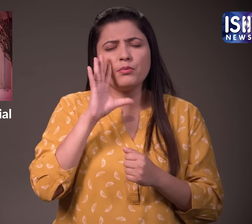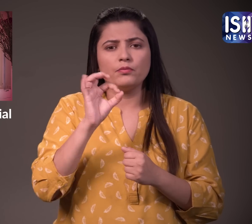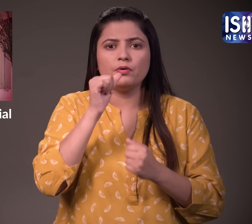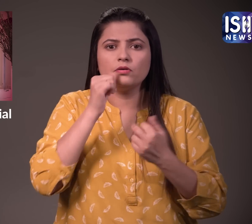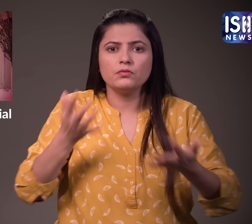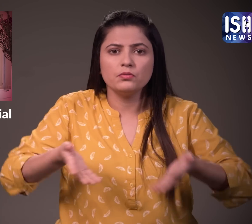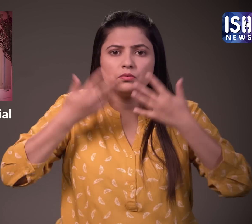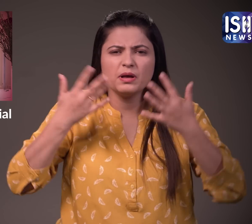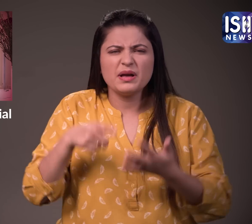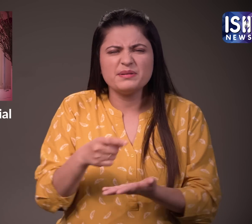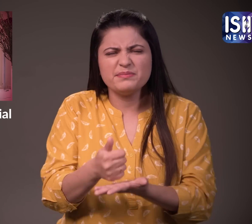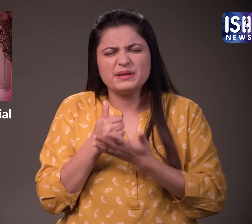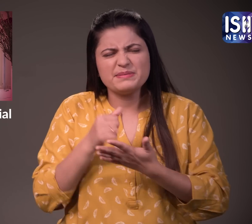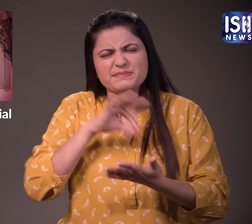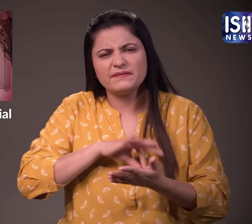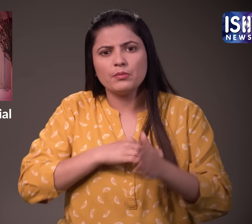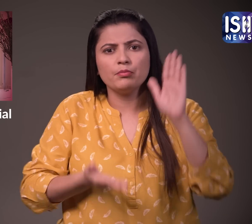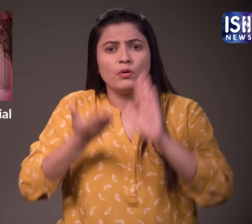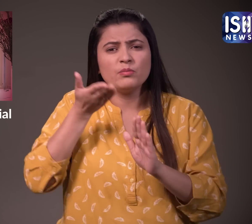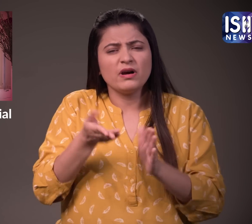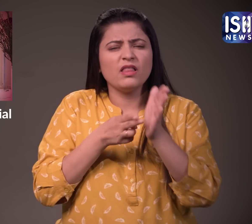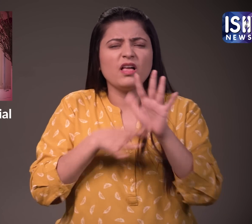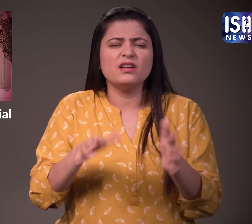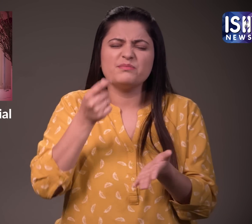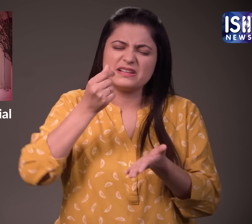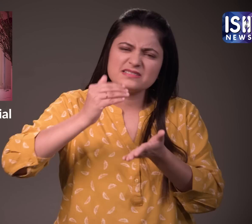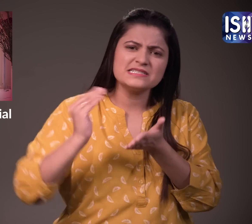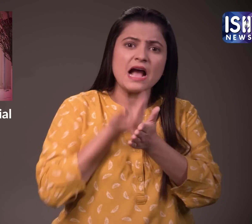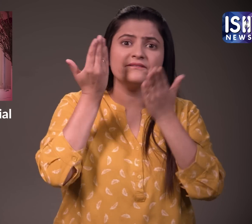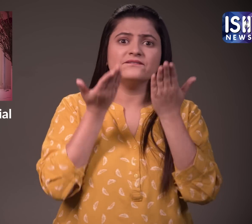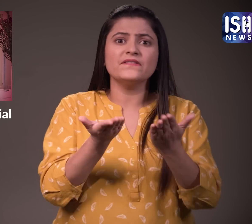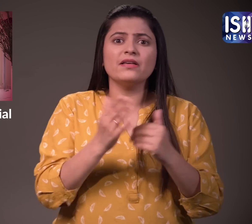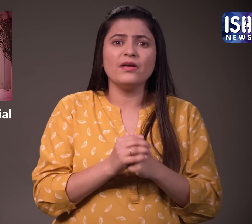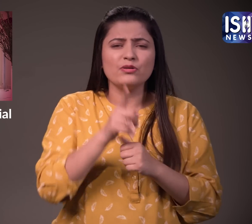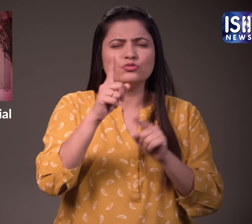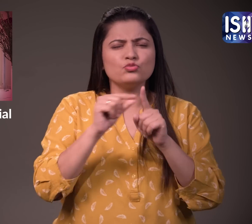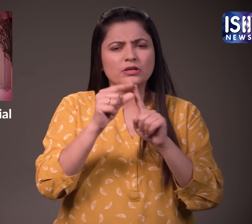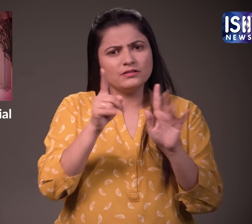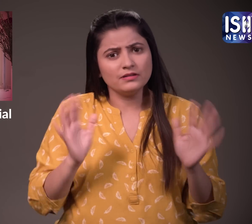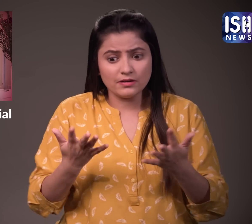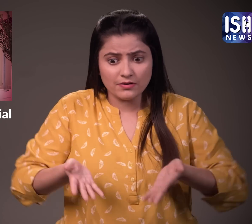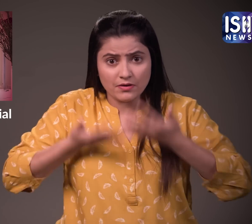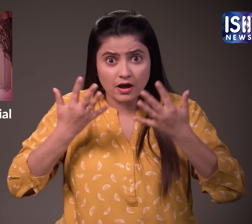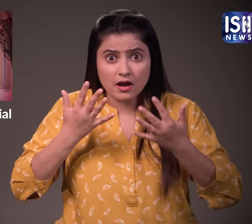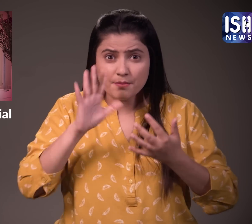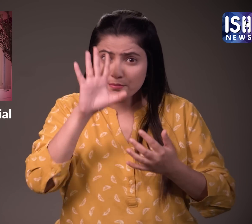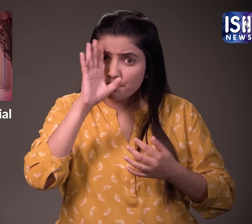कि आप चेहरे की भाब के महत्वा को समझ गए होंगे और प्राकृतिक है और यह बहुत सारे पैसे बचाता है तो चलिए और इसे आजमाईए